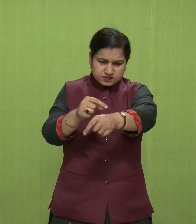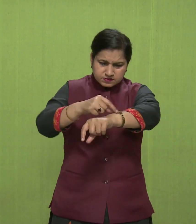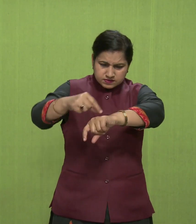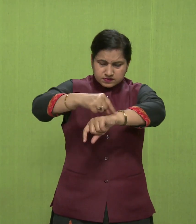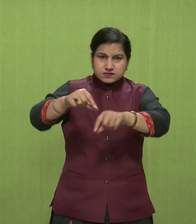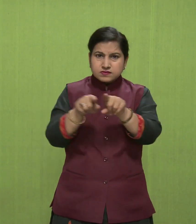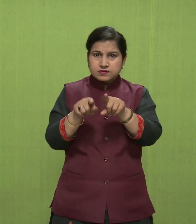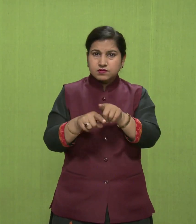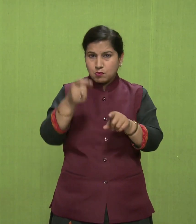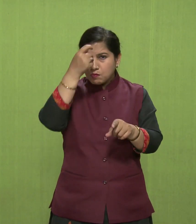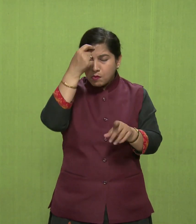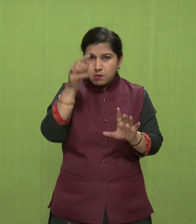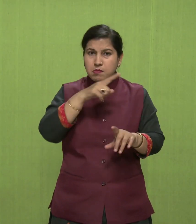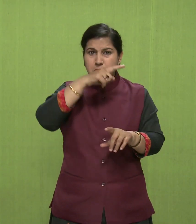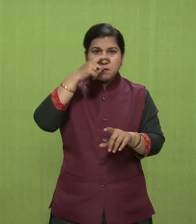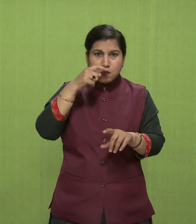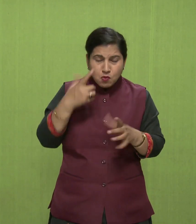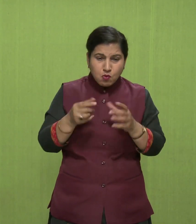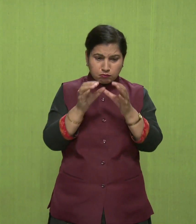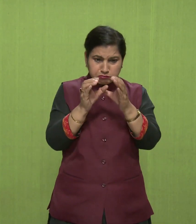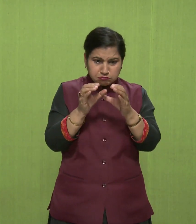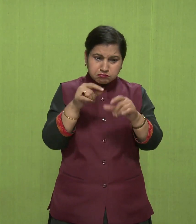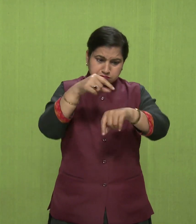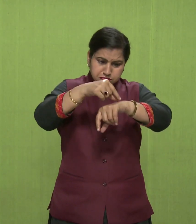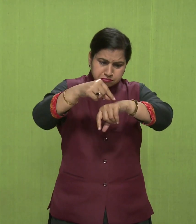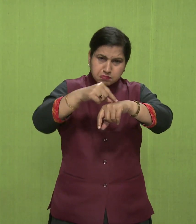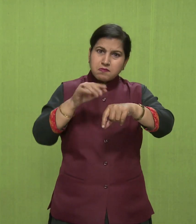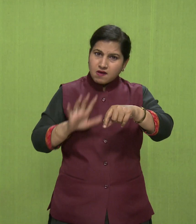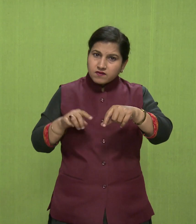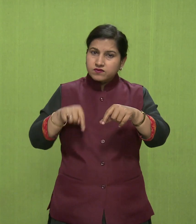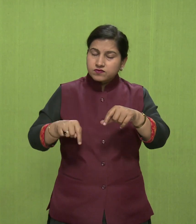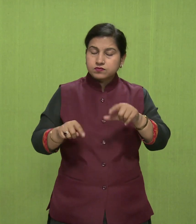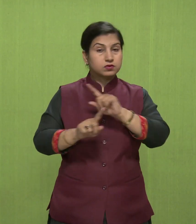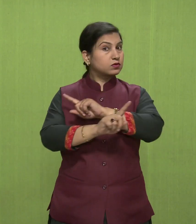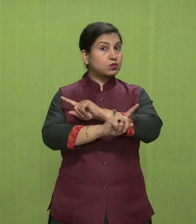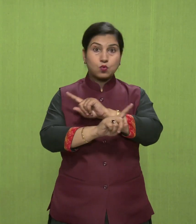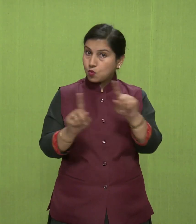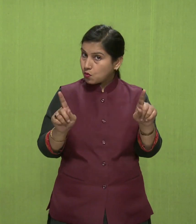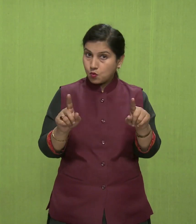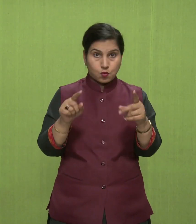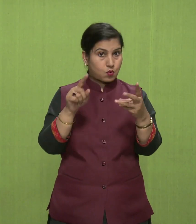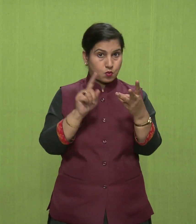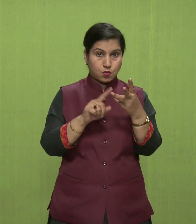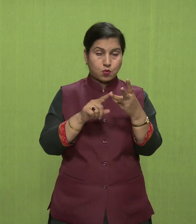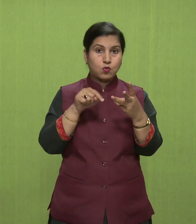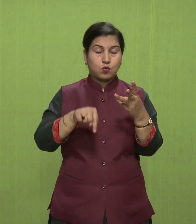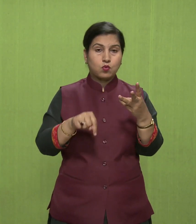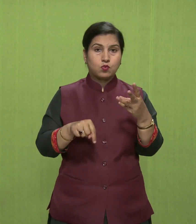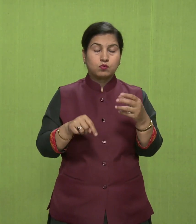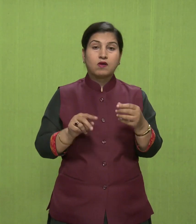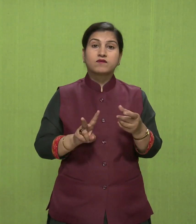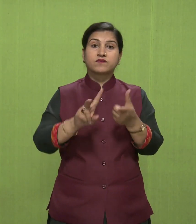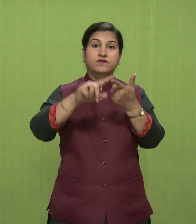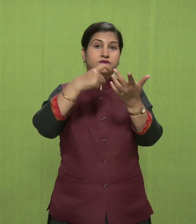है, जिनकी नसे नीली और मोटी हो गई है पैर के अंदर, उनको ये आसन नहीं करना चाहिए, ये varicose